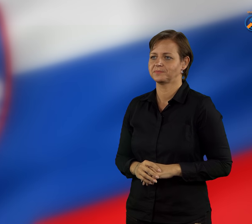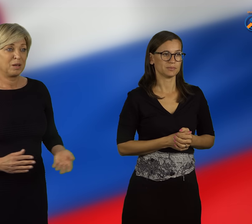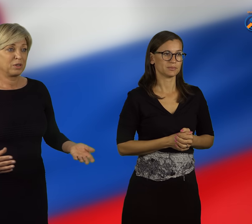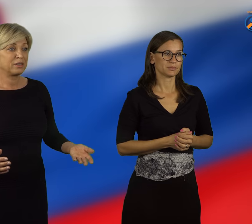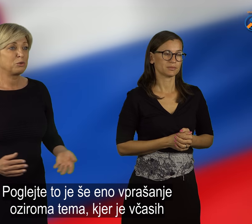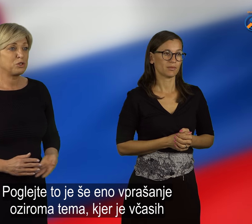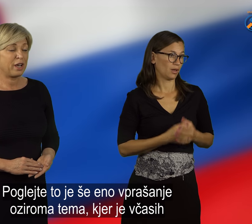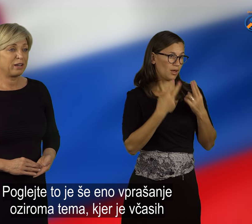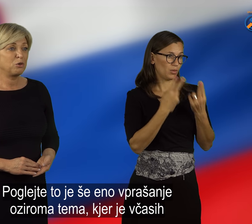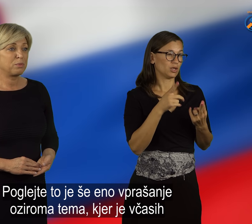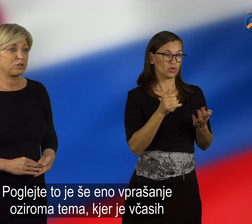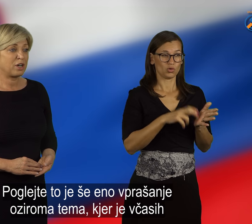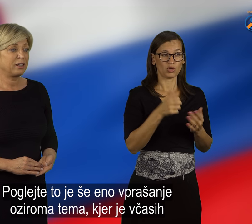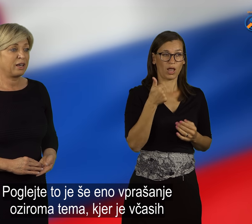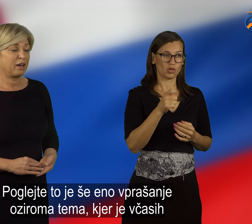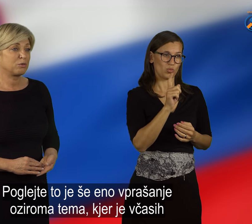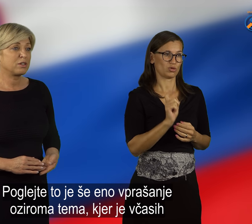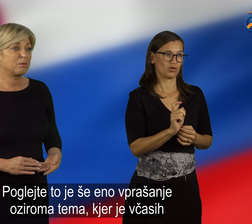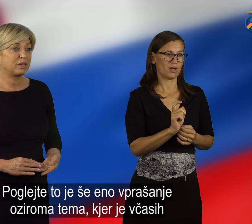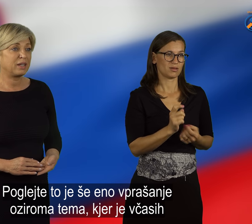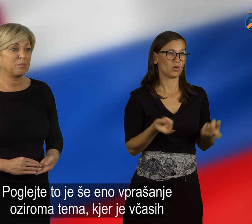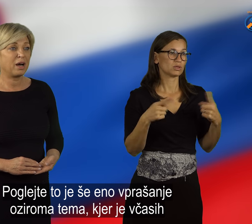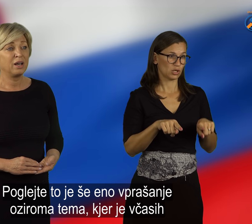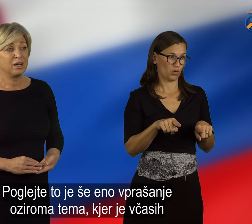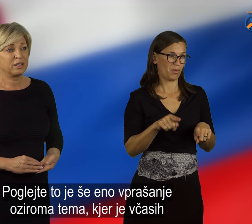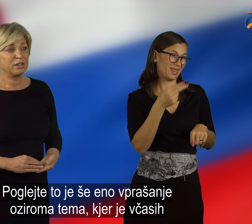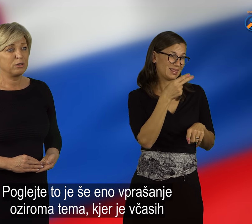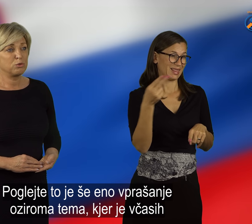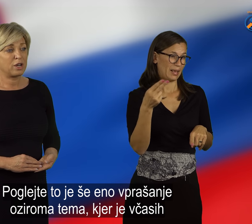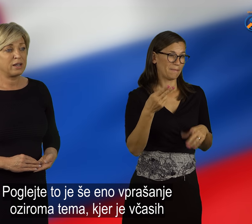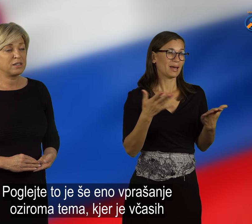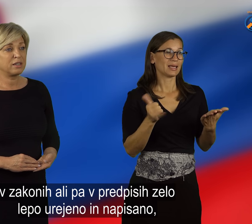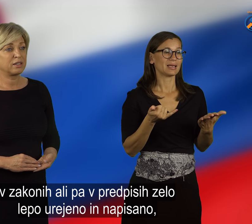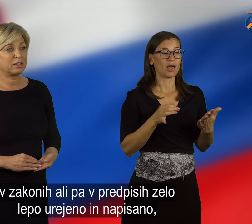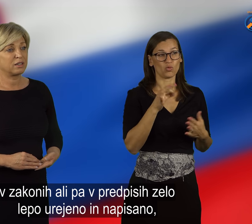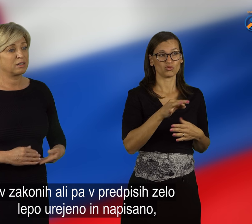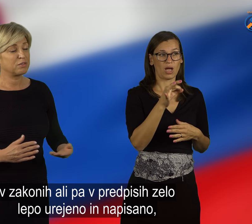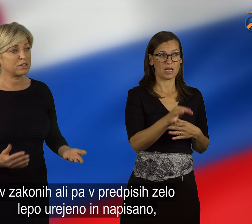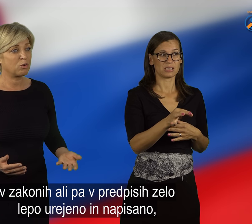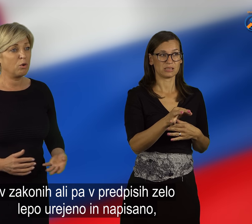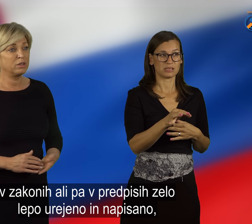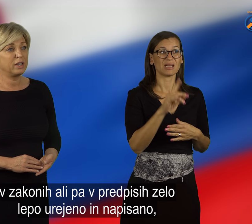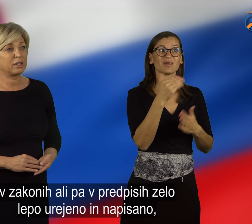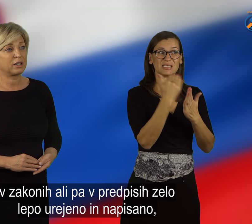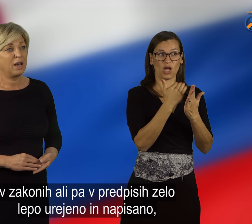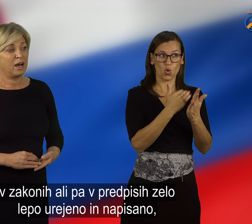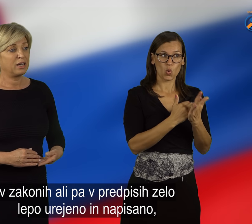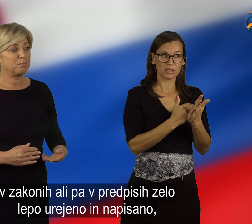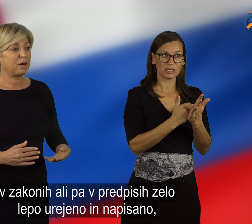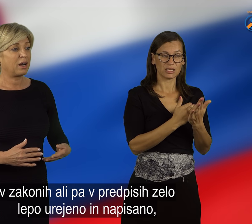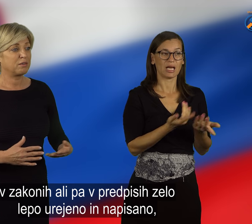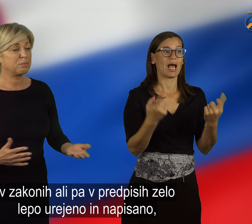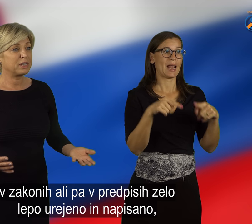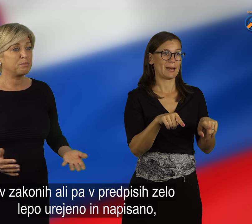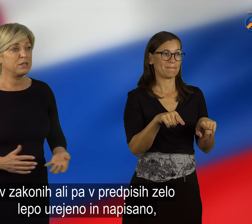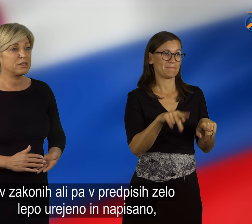Poglejte, to je še eno vprašanje oziroma tema, kjer je včasih, v zakonjih ali